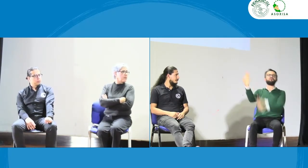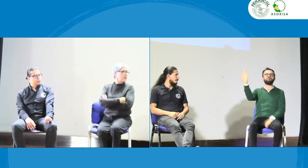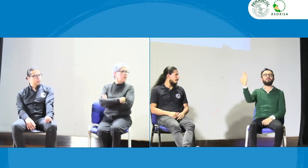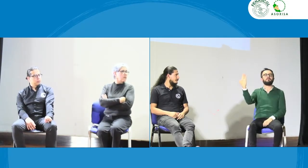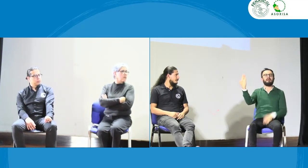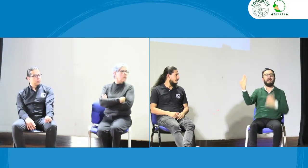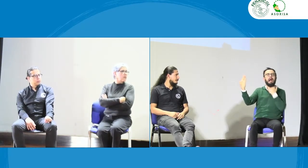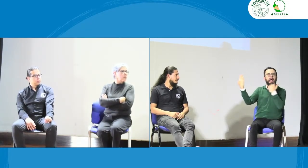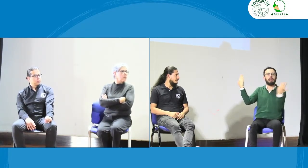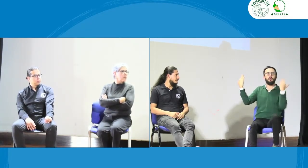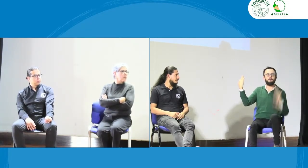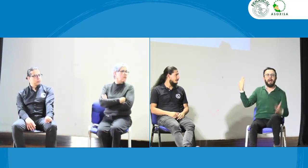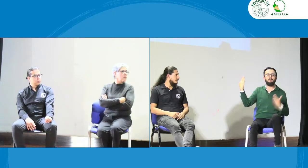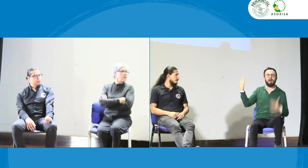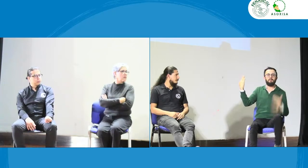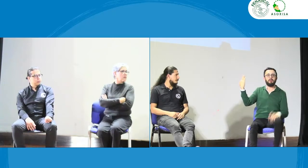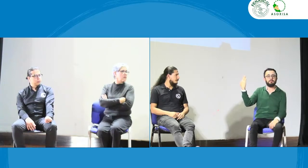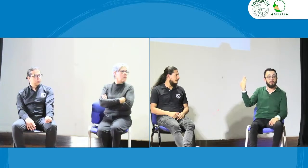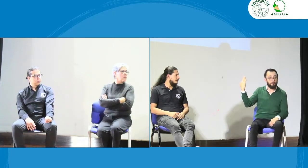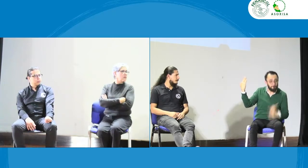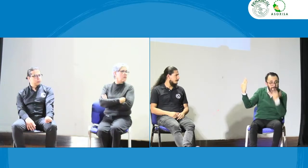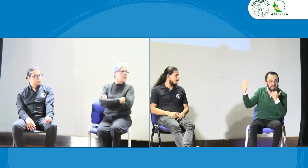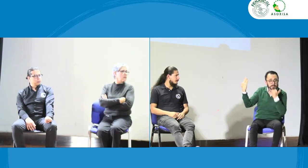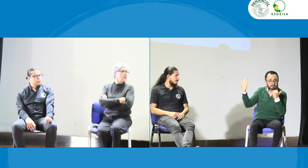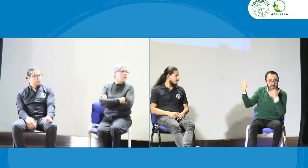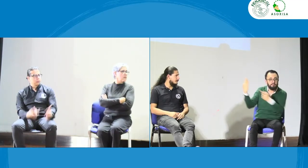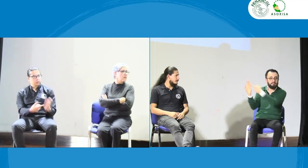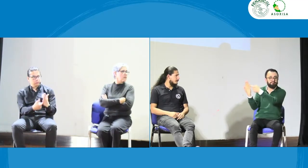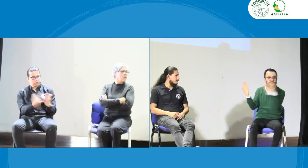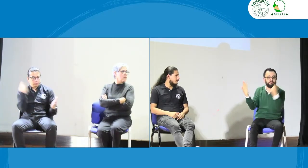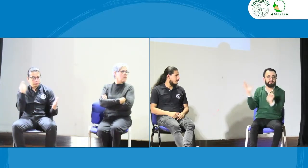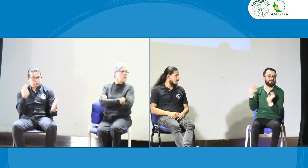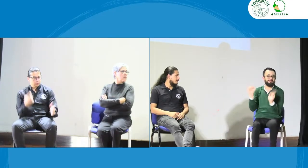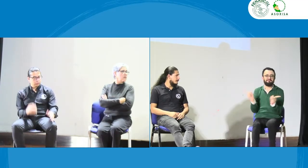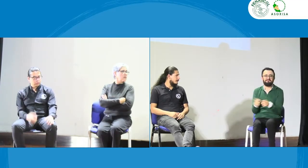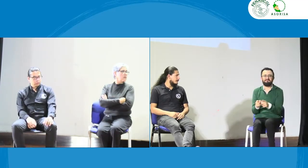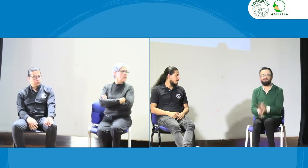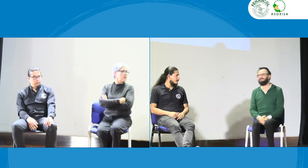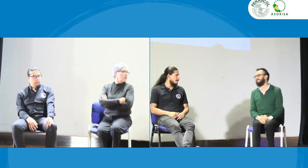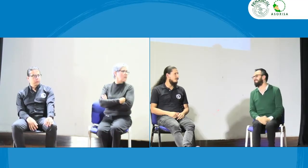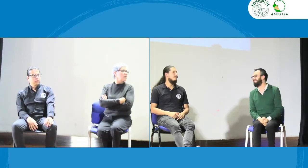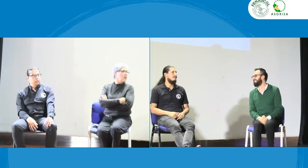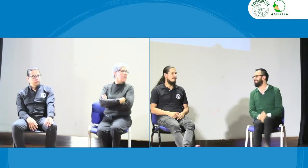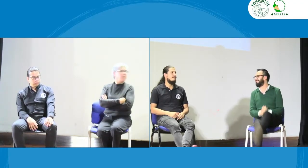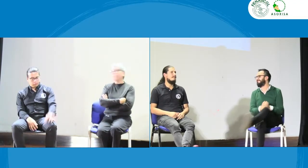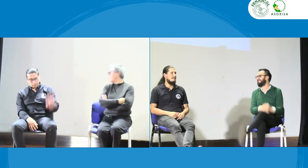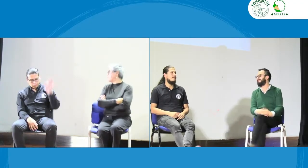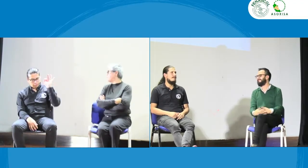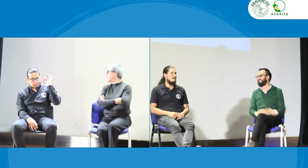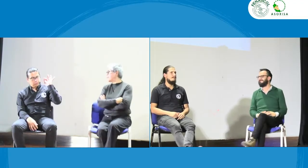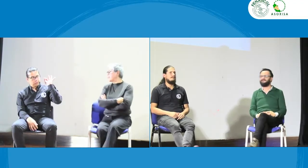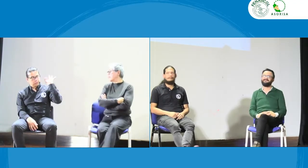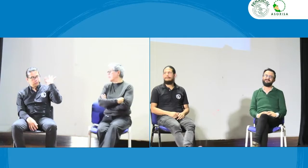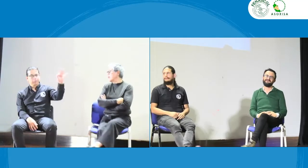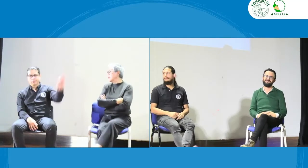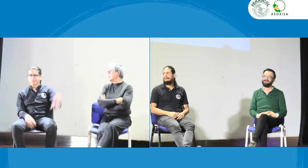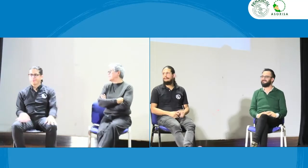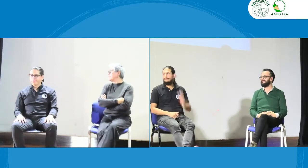efectivamente son estos y si viene una conducta reiterativa de hechos que no son pues ya no está en esa lista